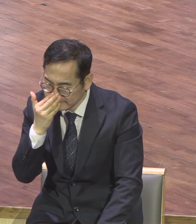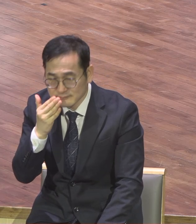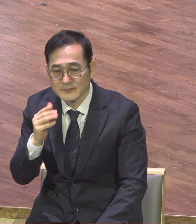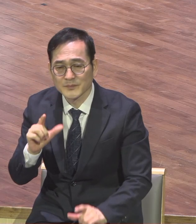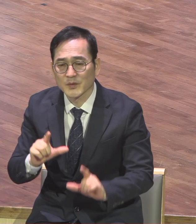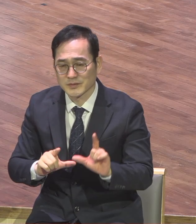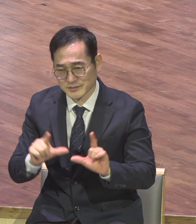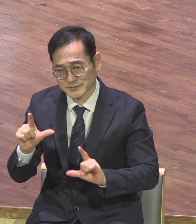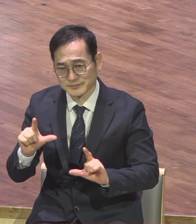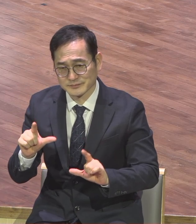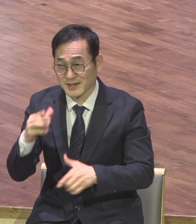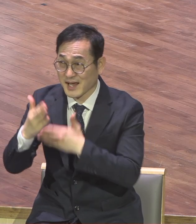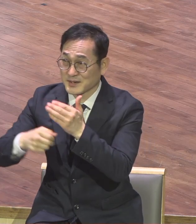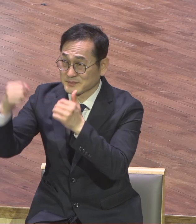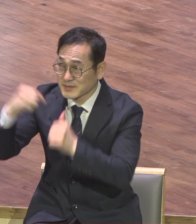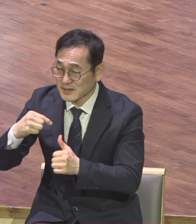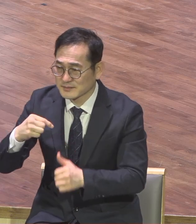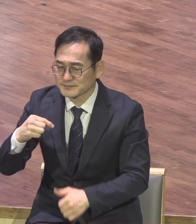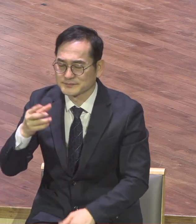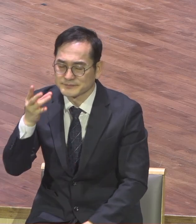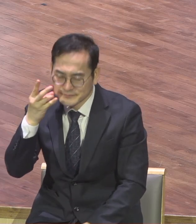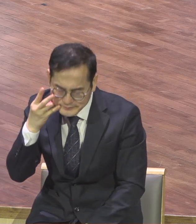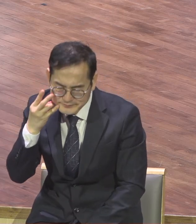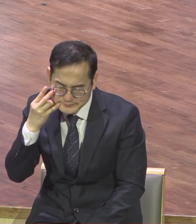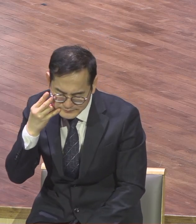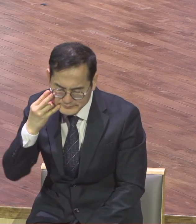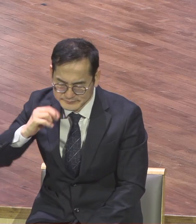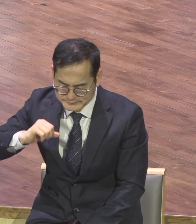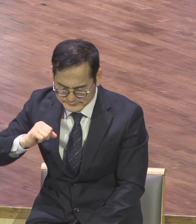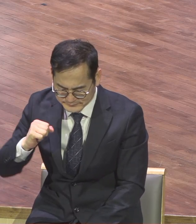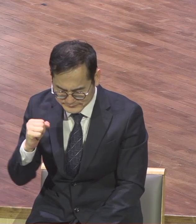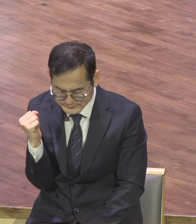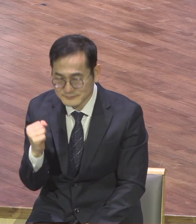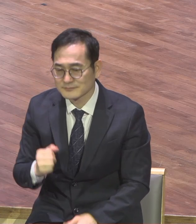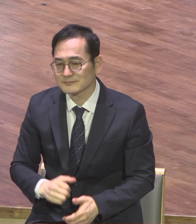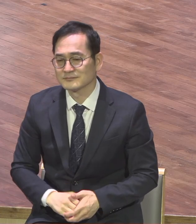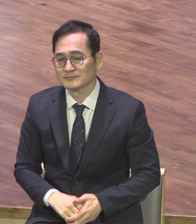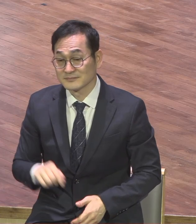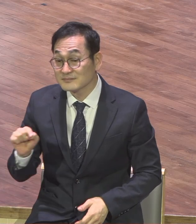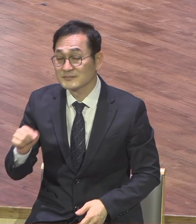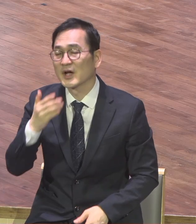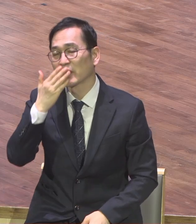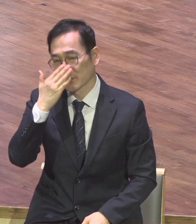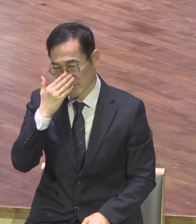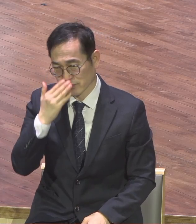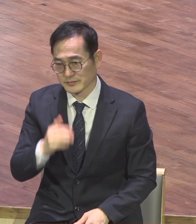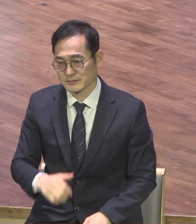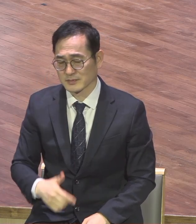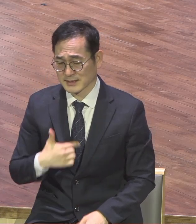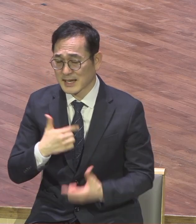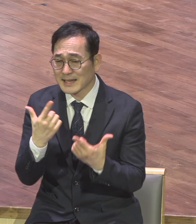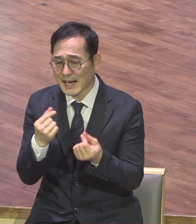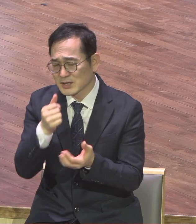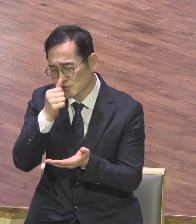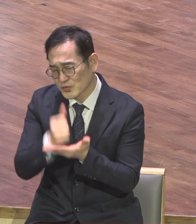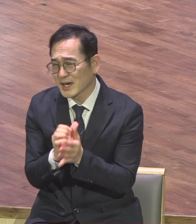순종하는 것입니다 하나님 앞에 고개를 숙일 때마다 나 같은 죄인 살리신 주원에 놀랍구나